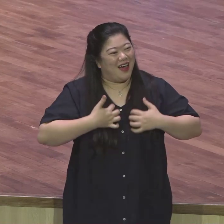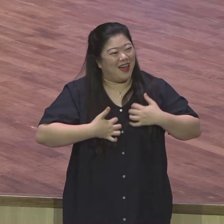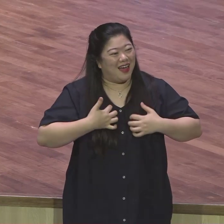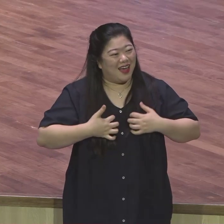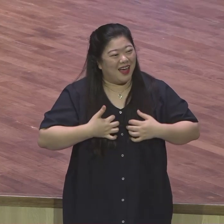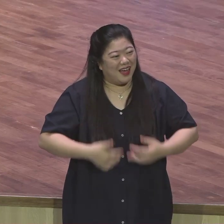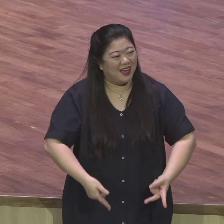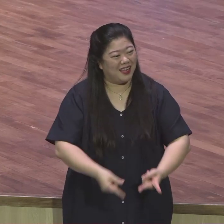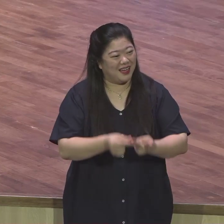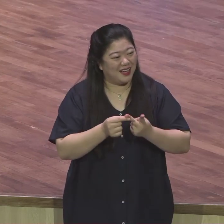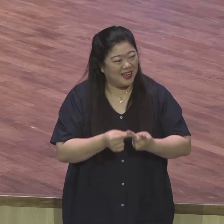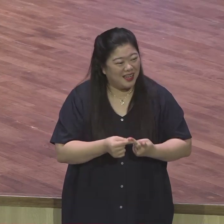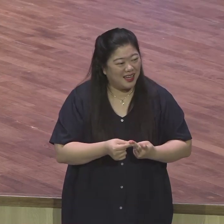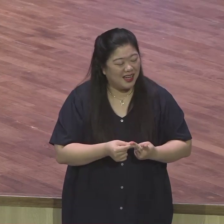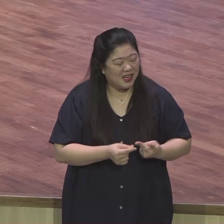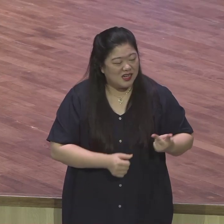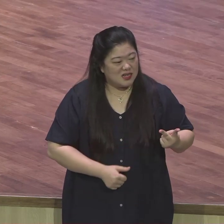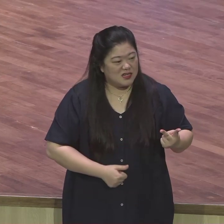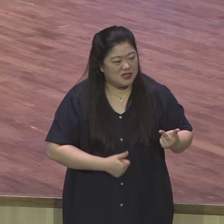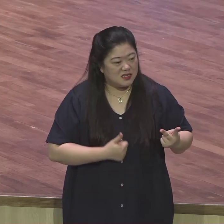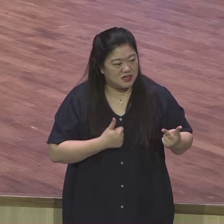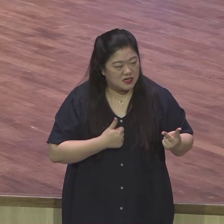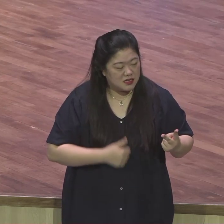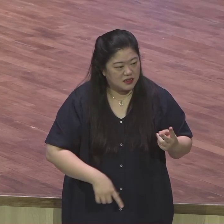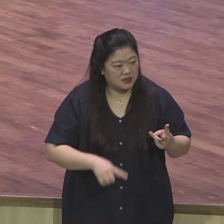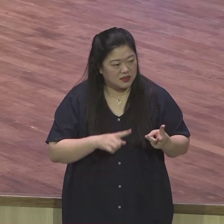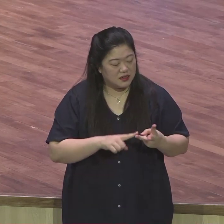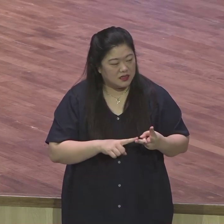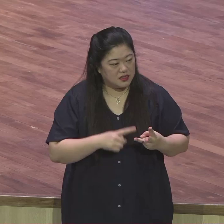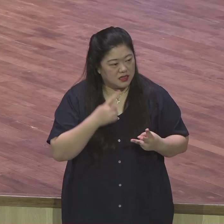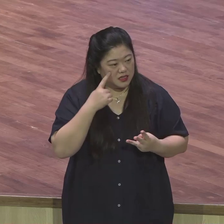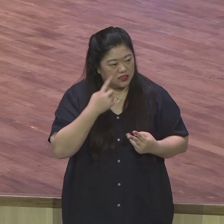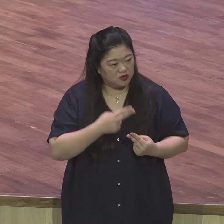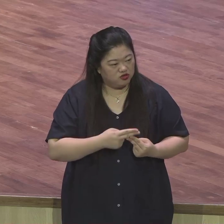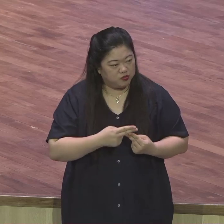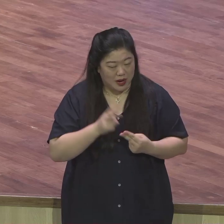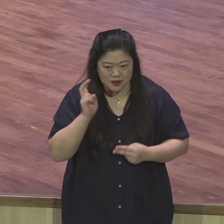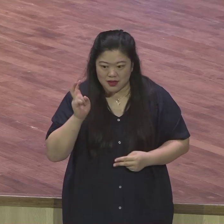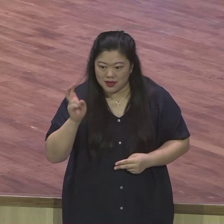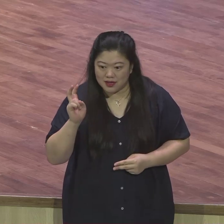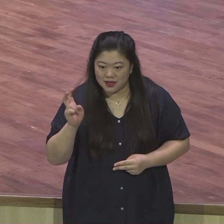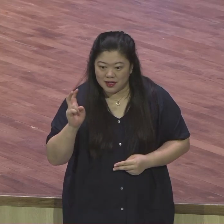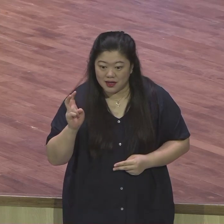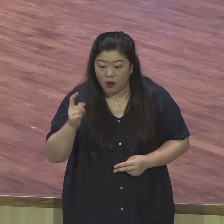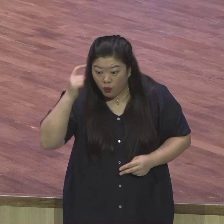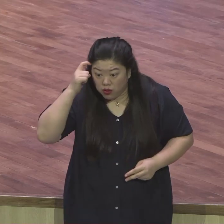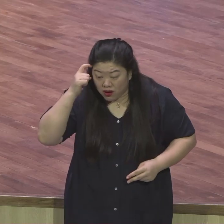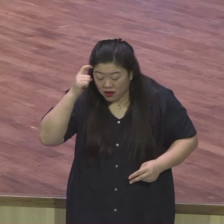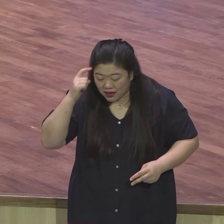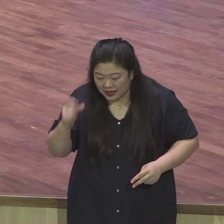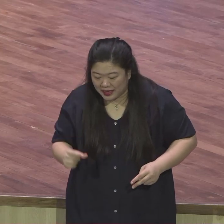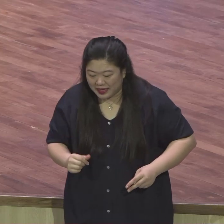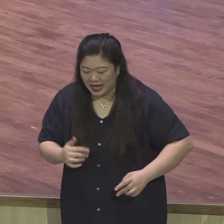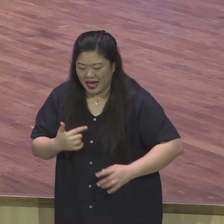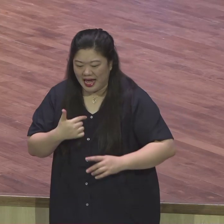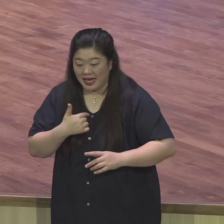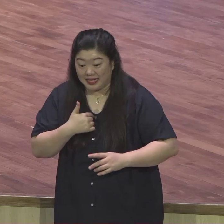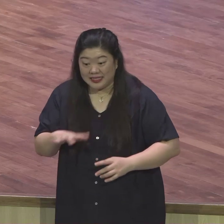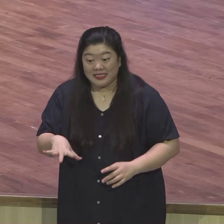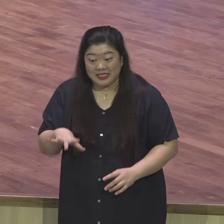여러 가지 교차할 수 있잖아요. 자신의 신분을 감춘 채 대화를 시도합니다.